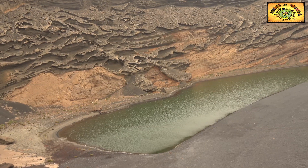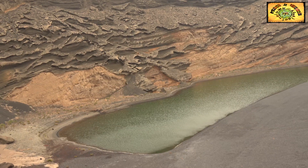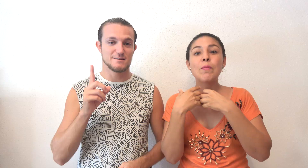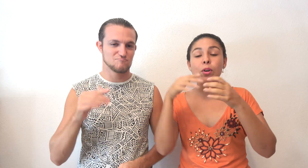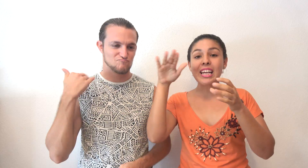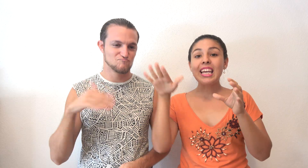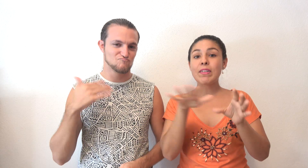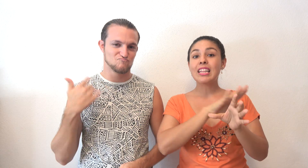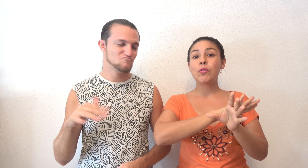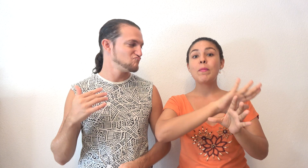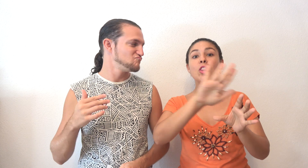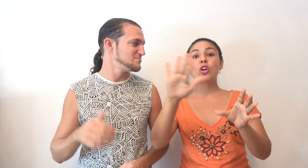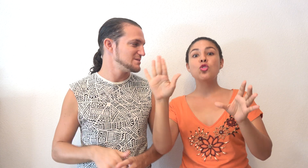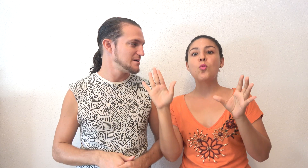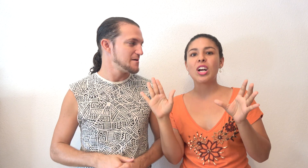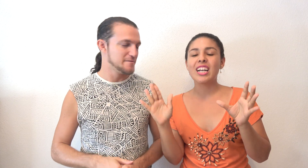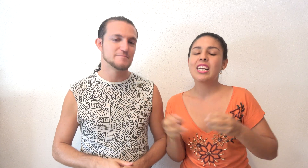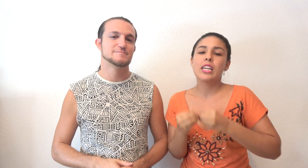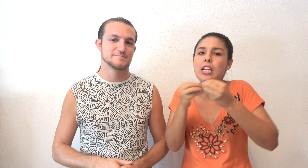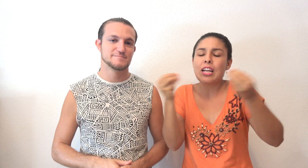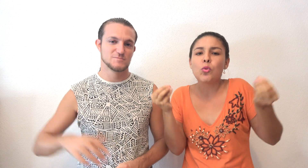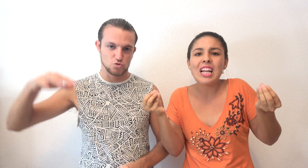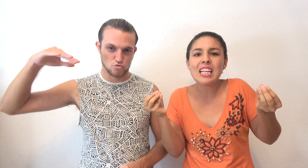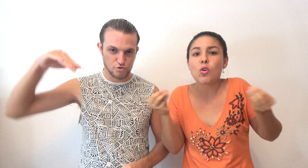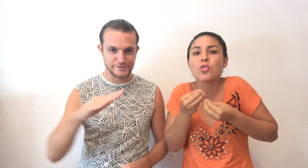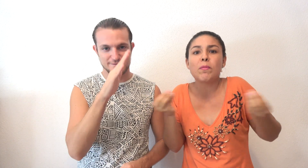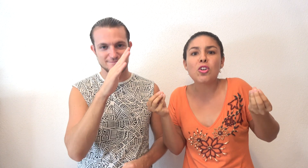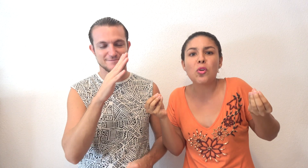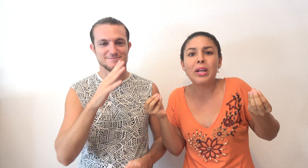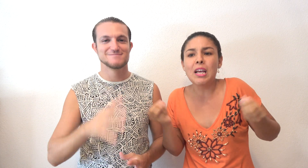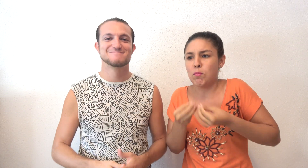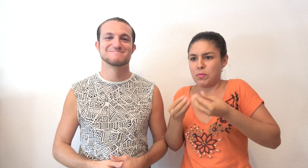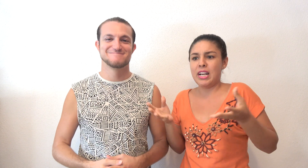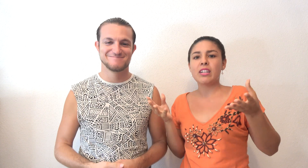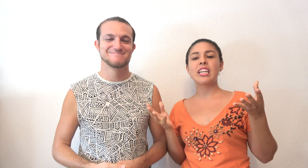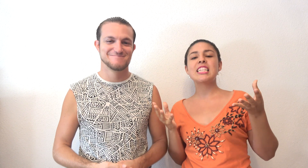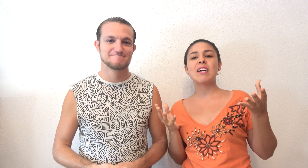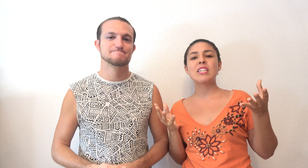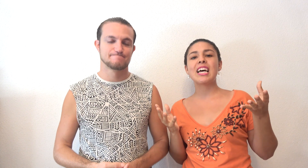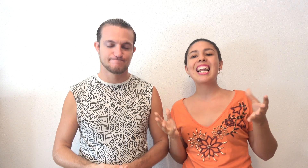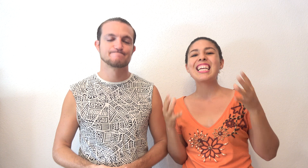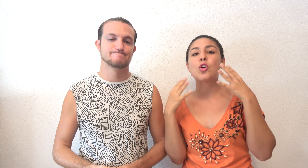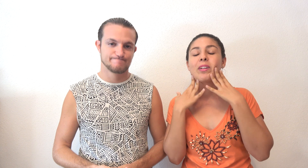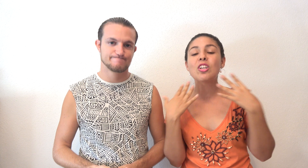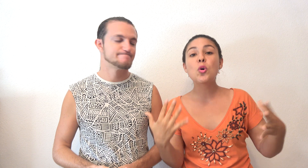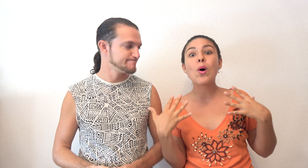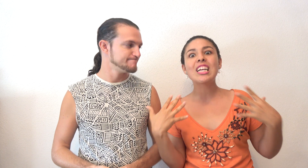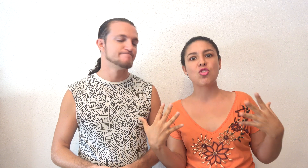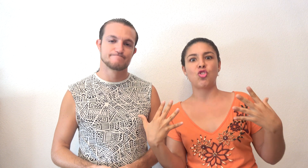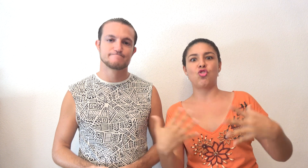Verde. Porque aquí había antiguamente lo que es un volcán. Y la naturaleza, como siempre nos sorprende, pues mirad, tenéis que ir a visitarla y sorprenderos igual que nosotros.